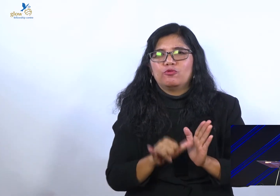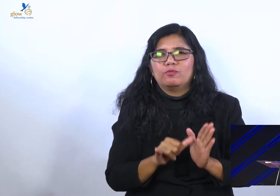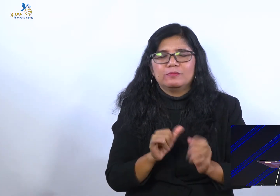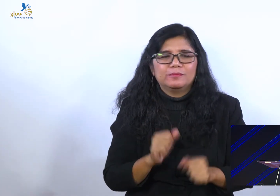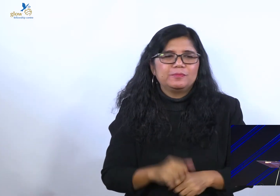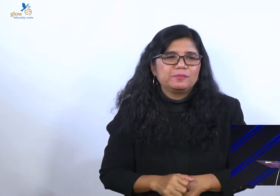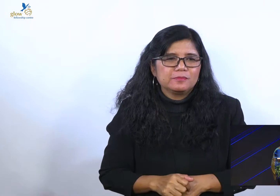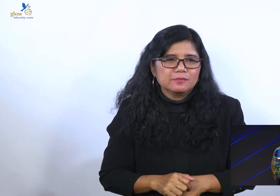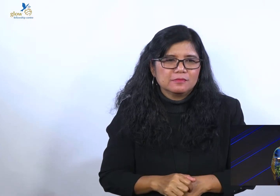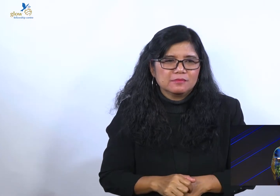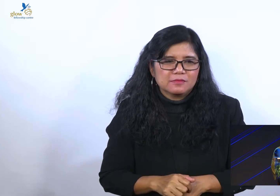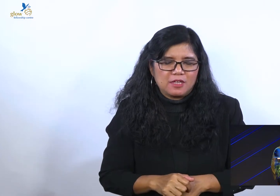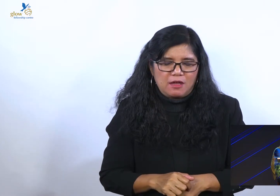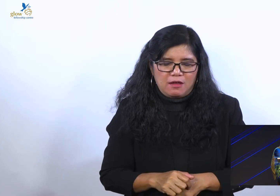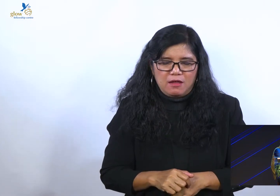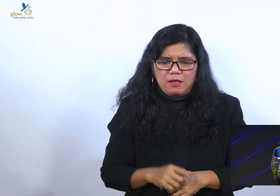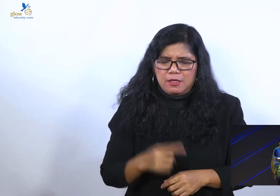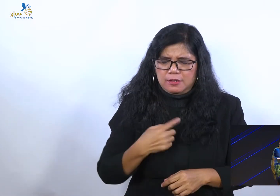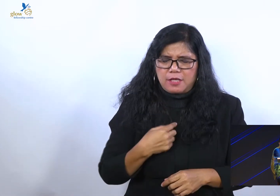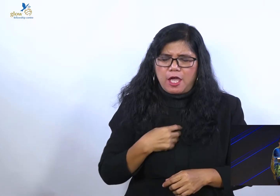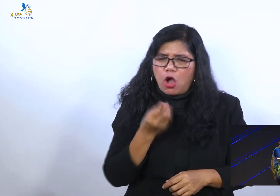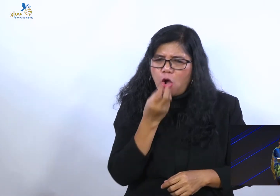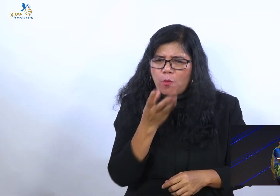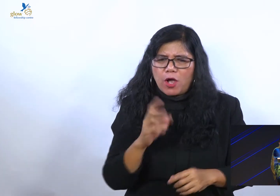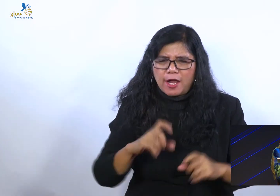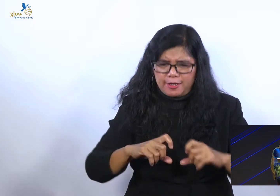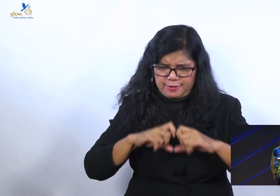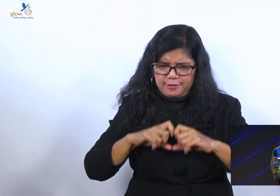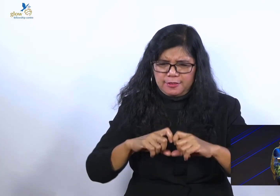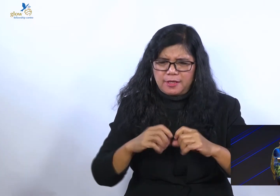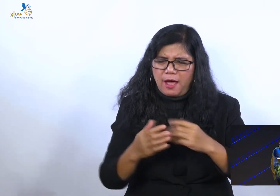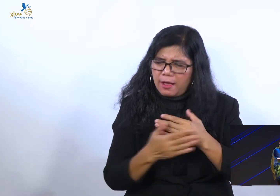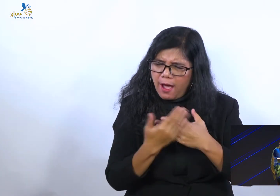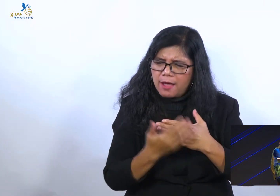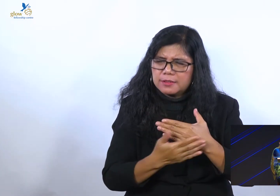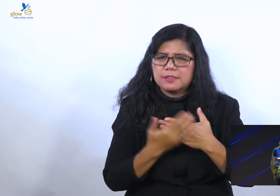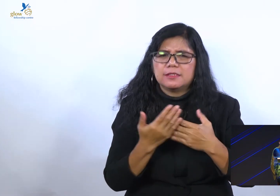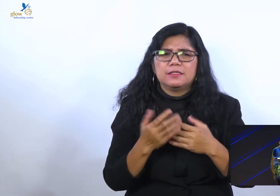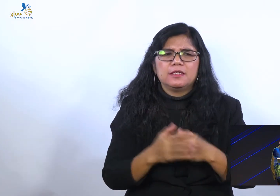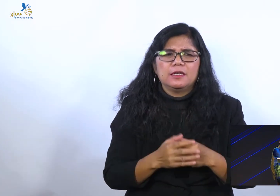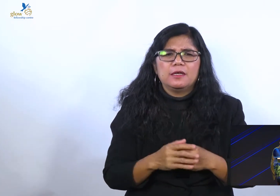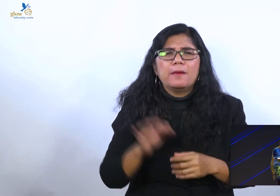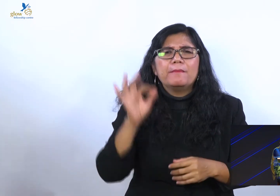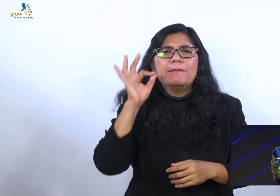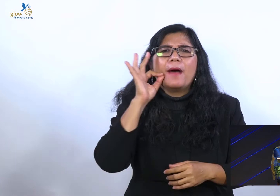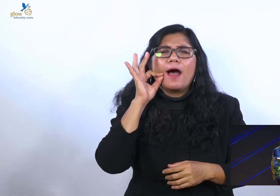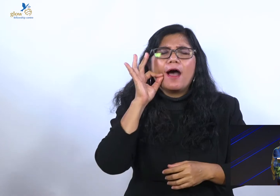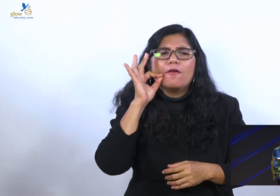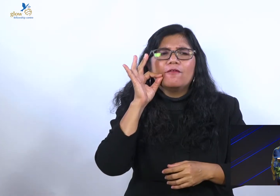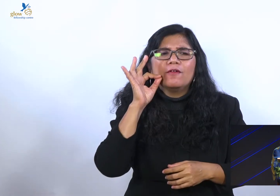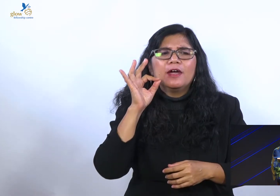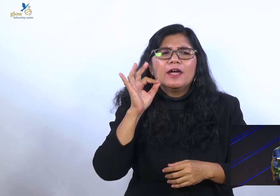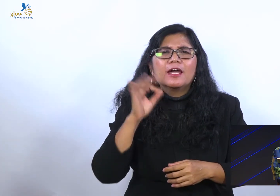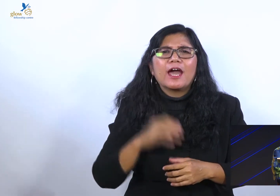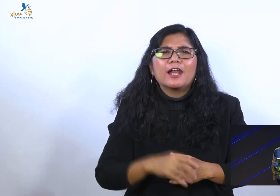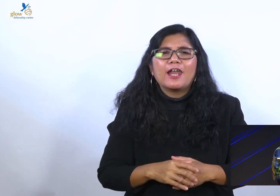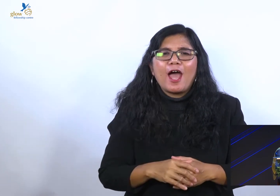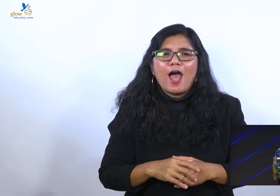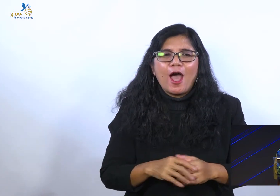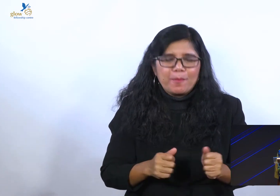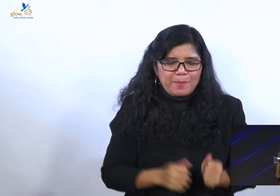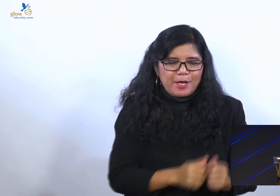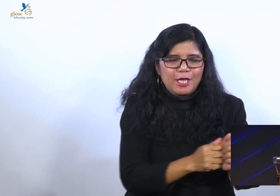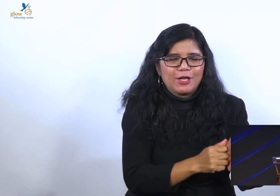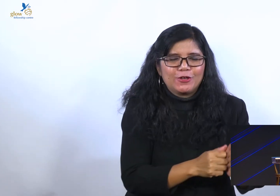saya ngomong ini karena cinta. Saya ngomong ini karena kasih. Saya ngomong ini, maaf. Karena follower gue udah lebih banyak daripada lu.